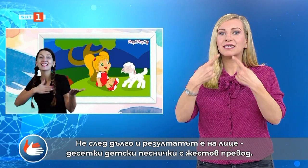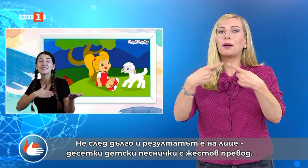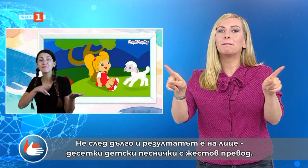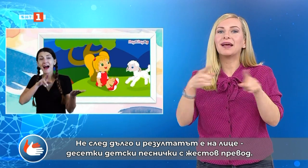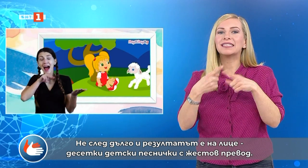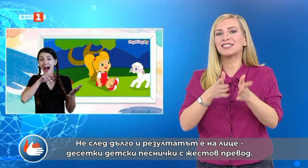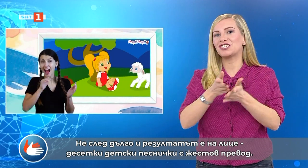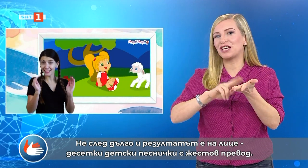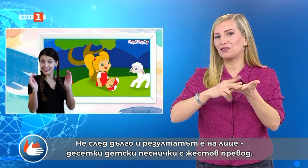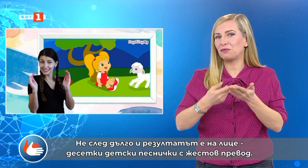жестов превод.